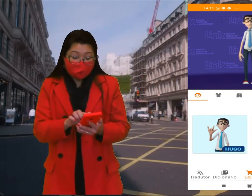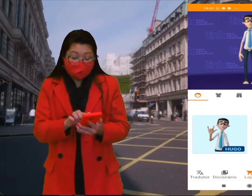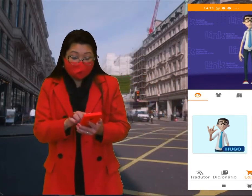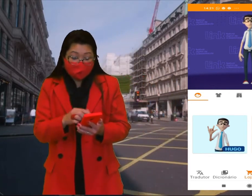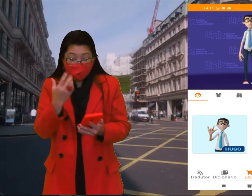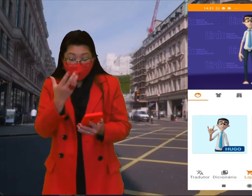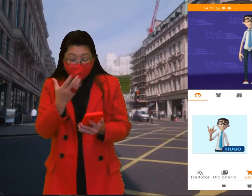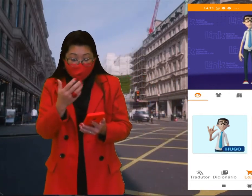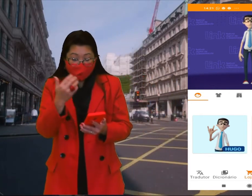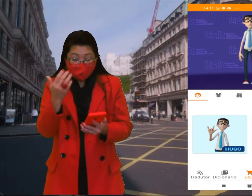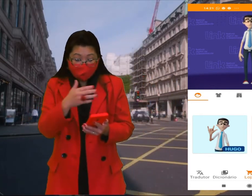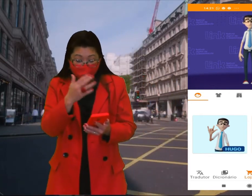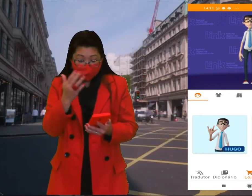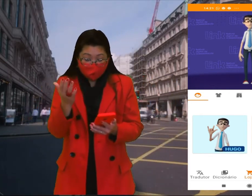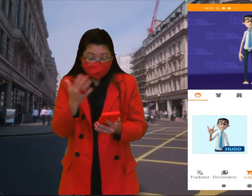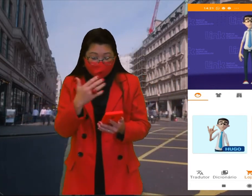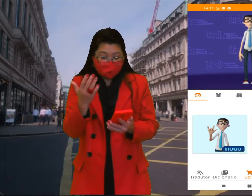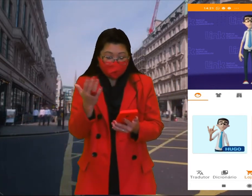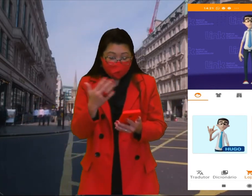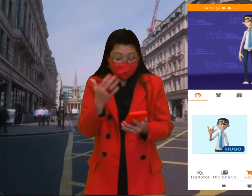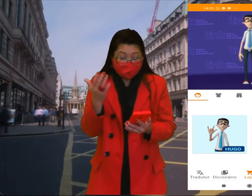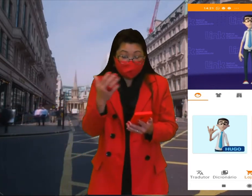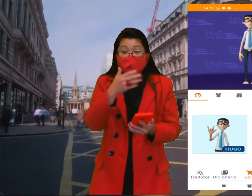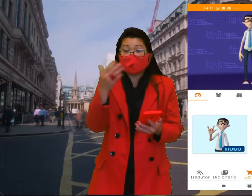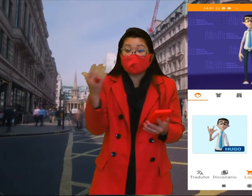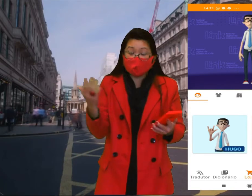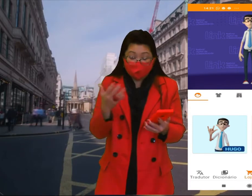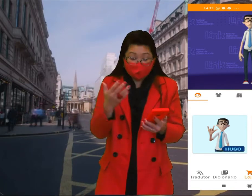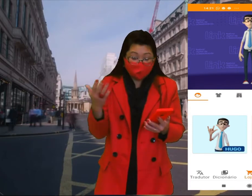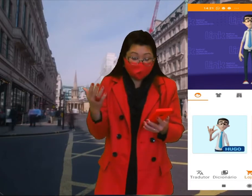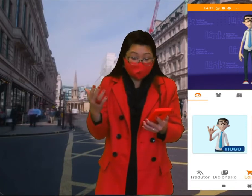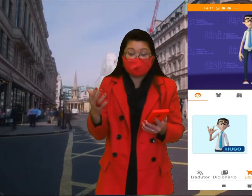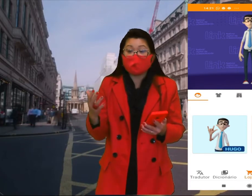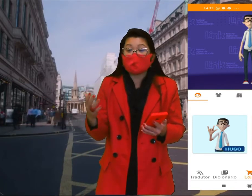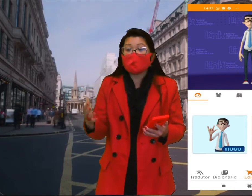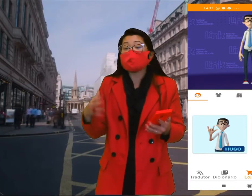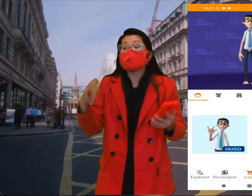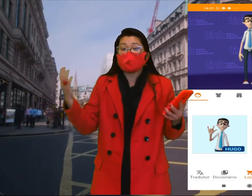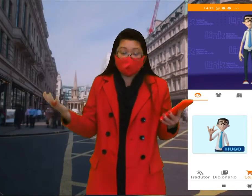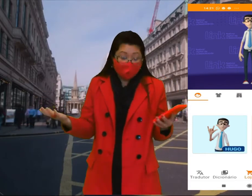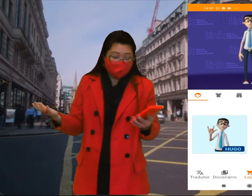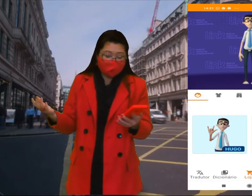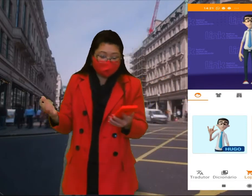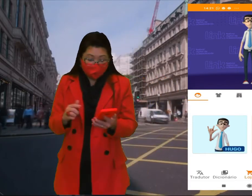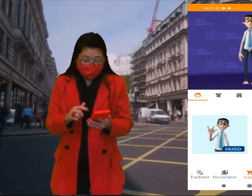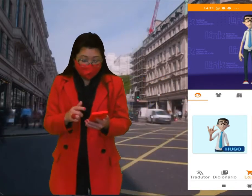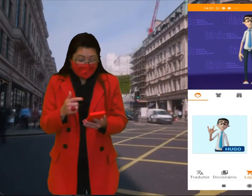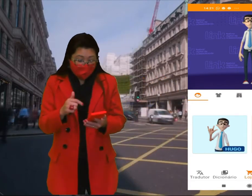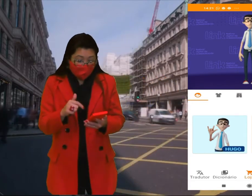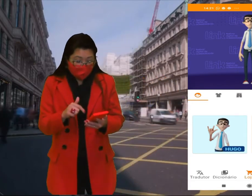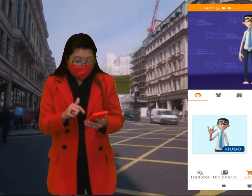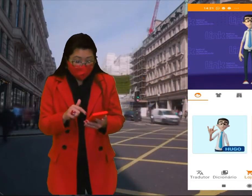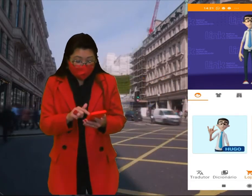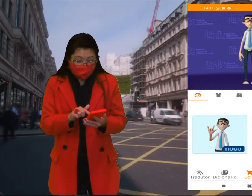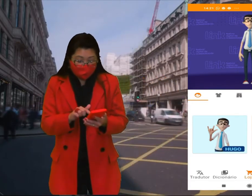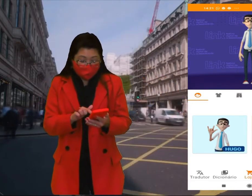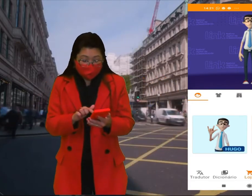aqui a roupa, enfim, antes de escolhermos aí os acessórios, seria logo abaixo, vocês